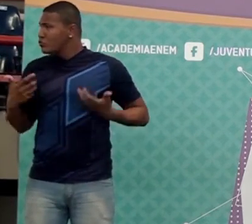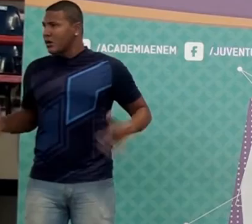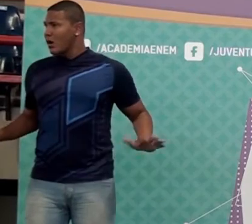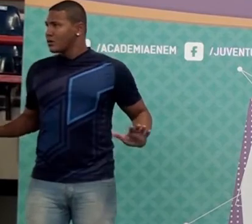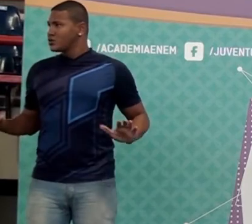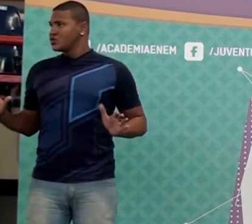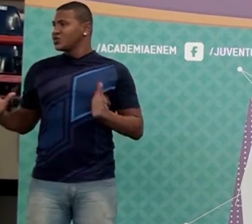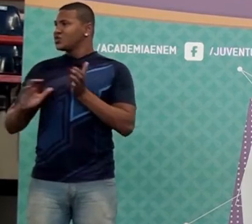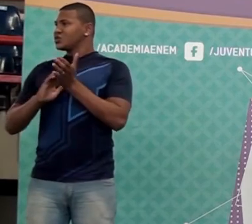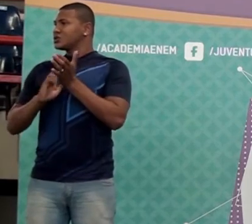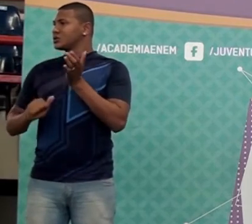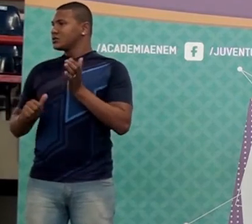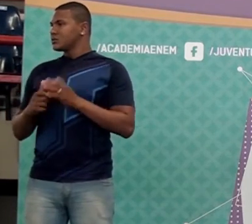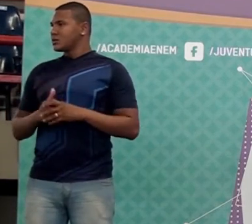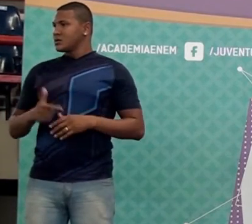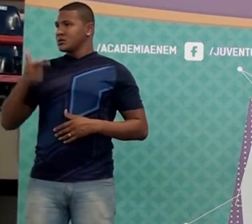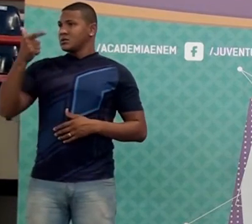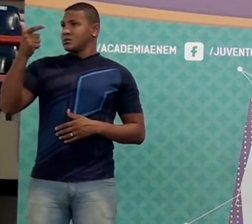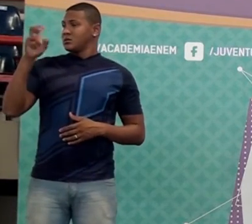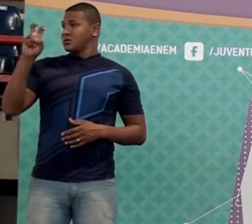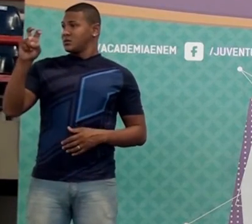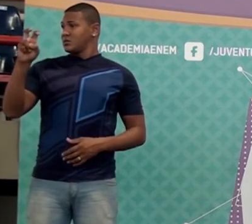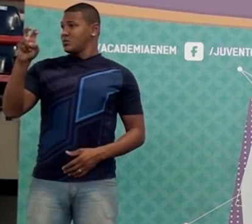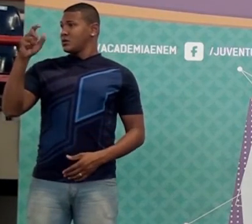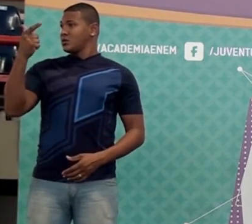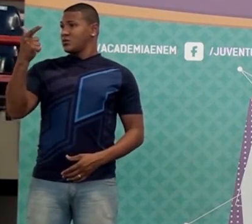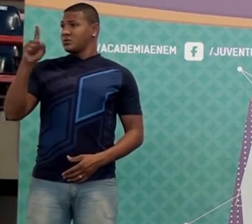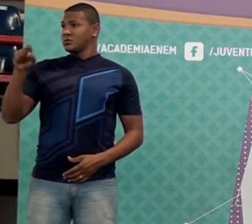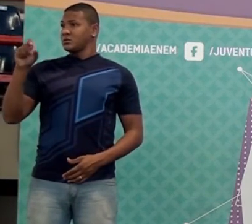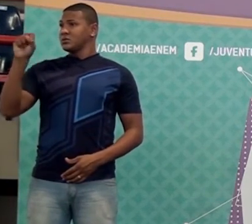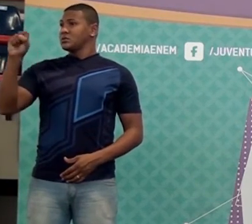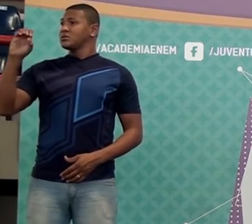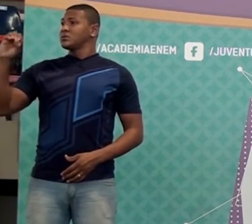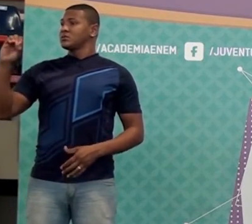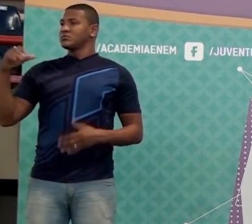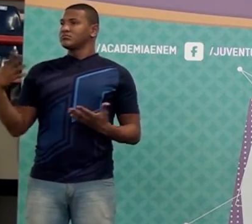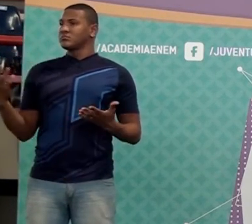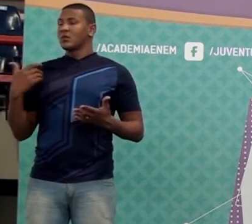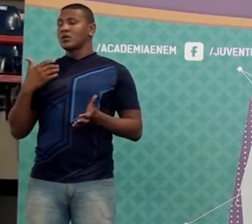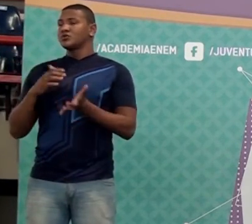ser o valor da conta? 52,80. Ele mandou tirar os 10%. E aí, faz como?